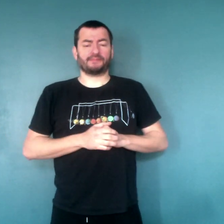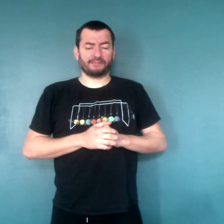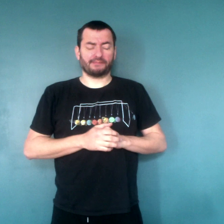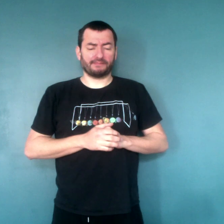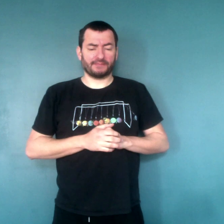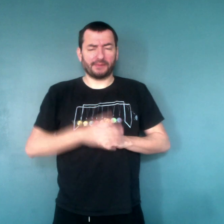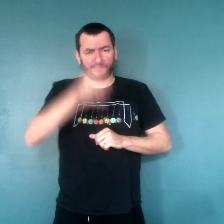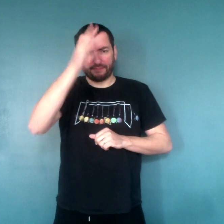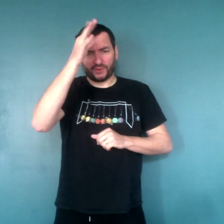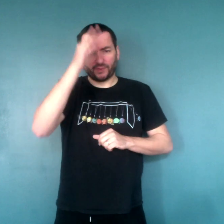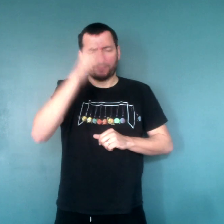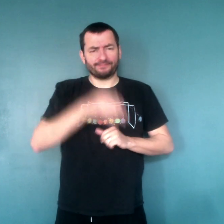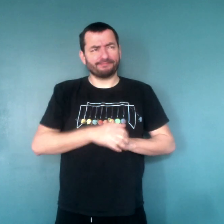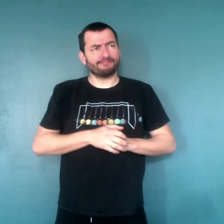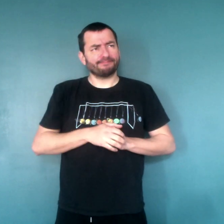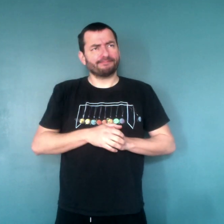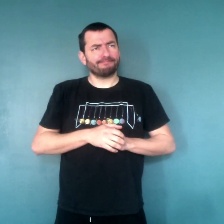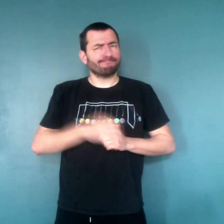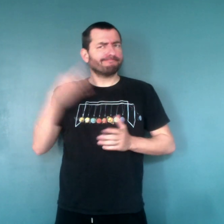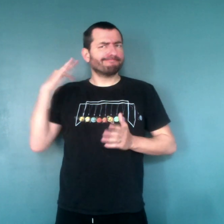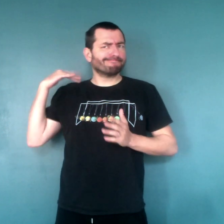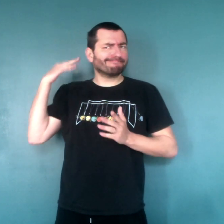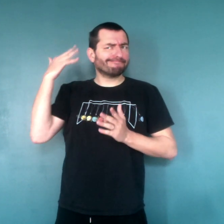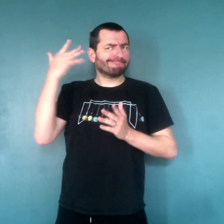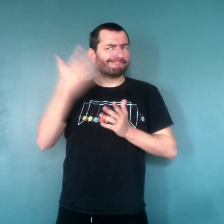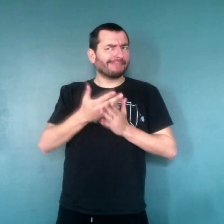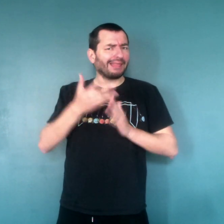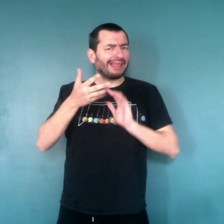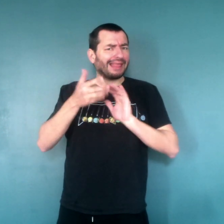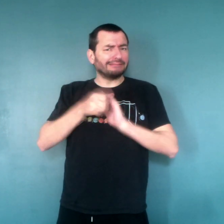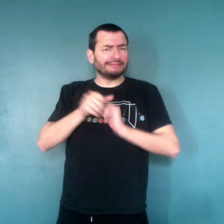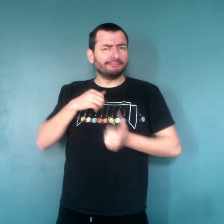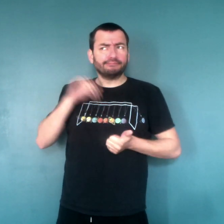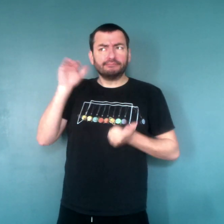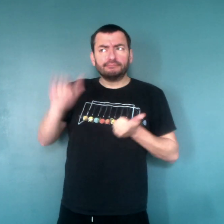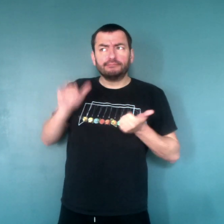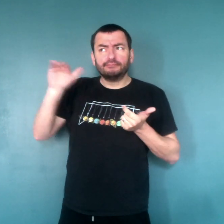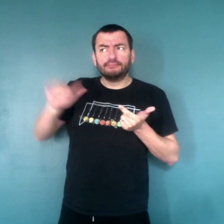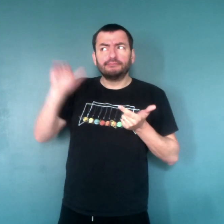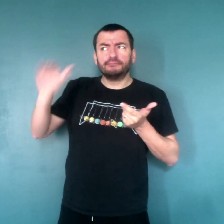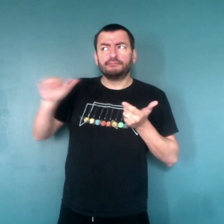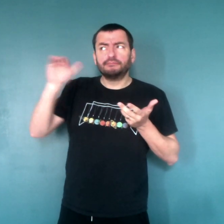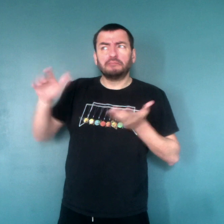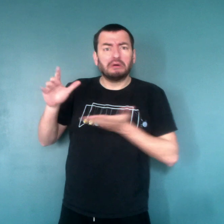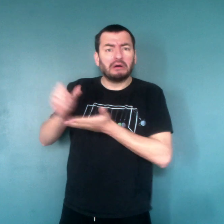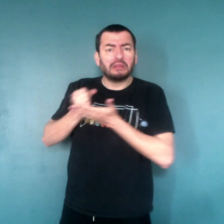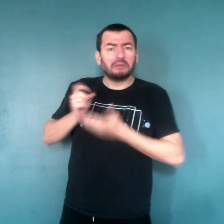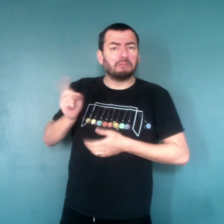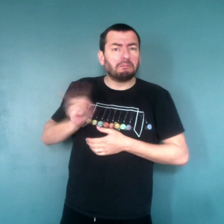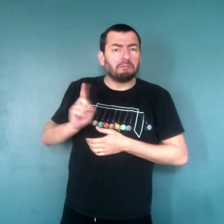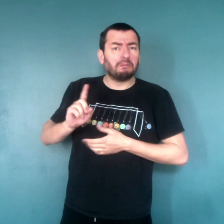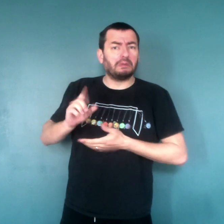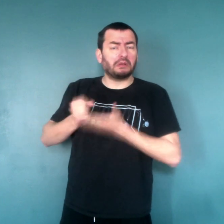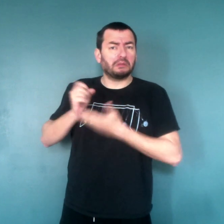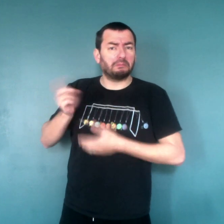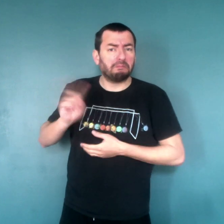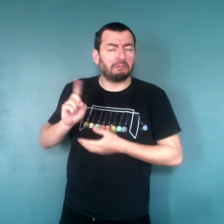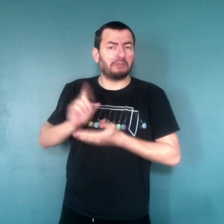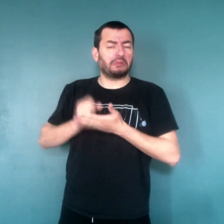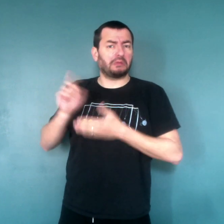! Hum ! La petite poule rousse se rend compte que depuis le début, elle a demandé à ses amis de